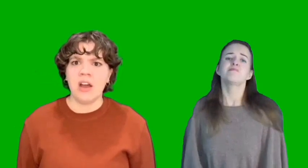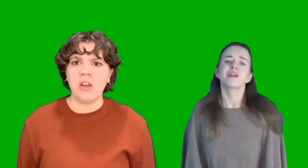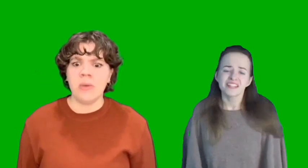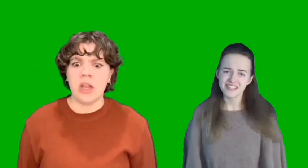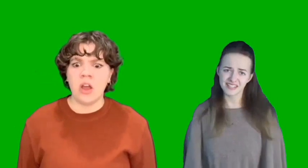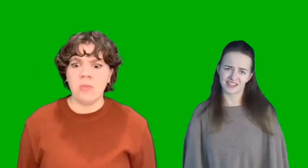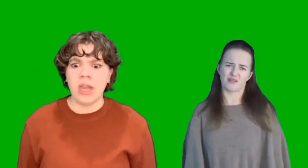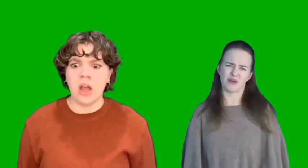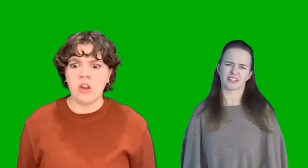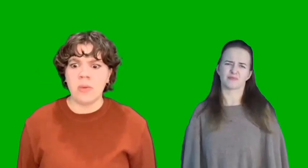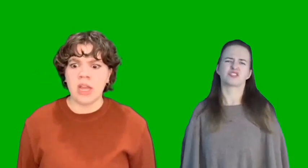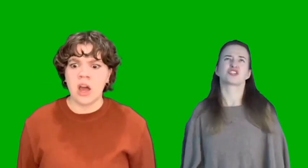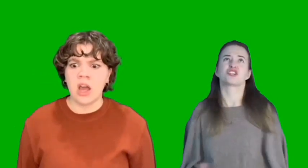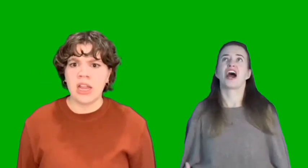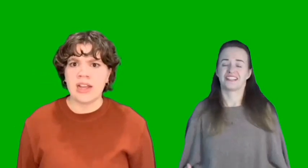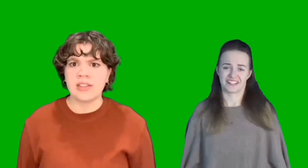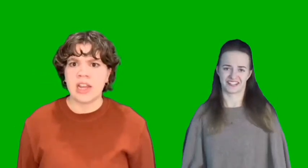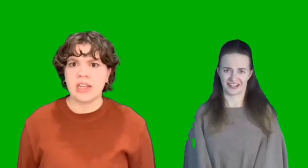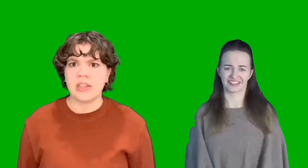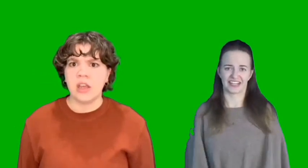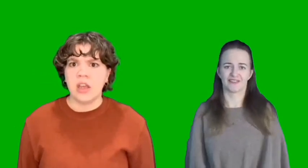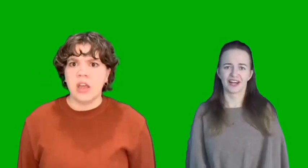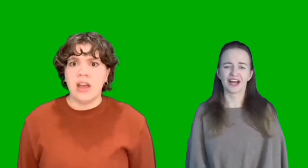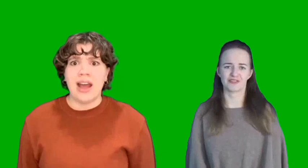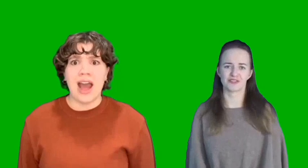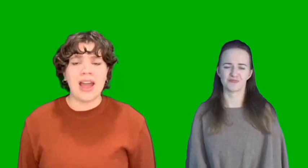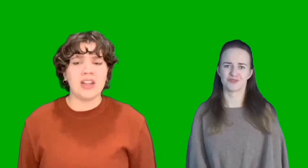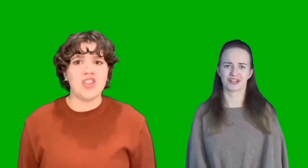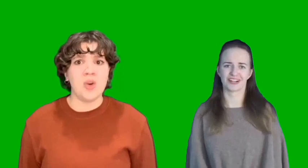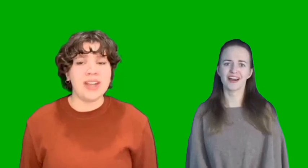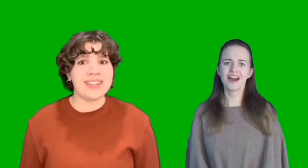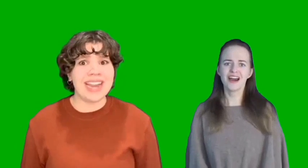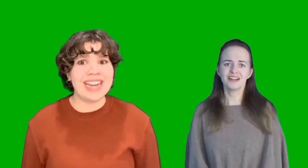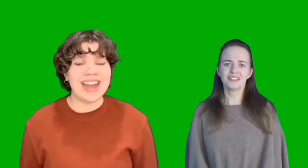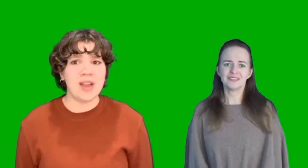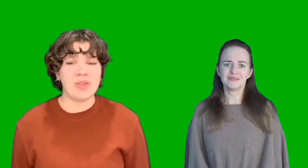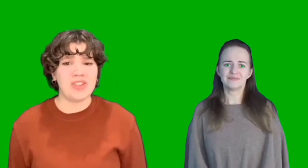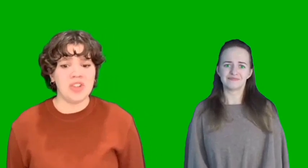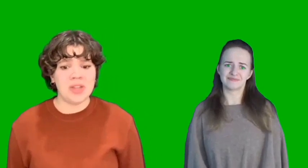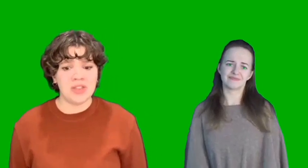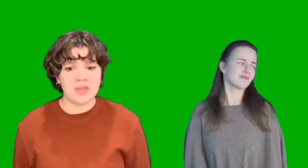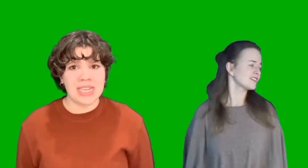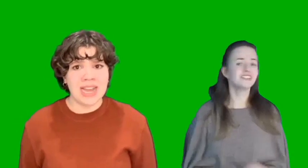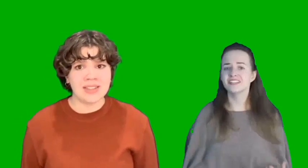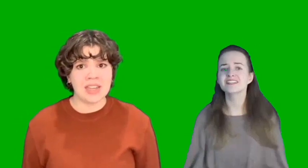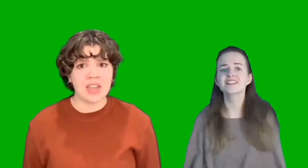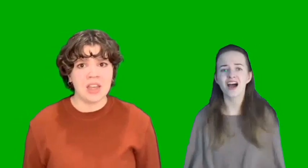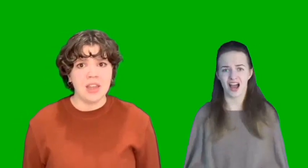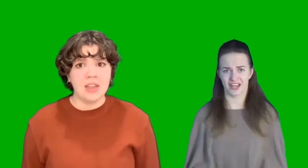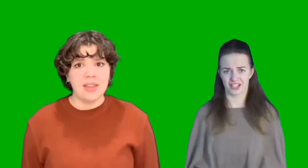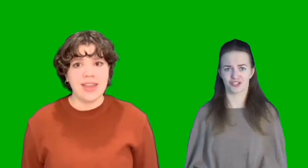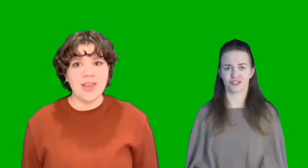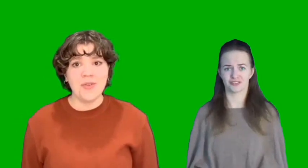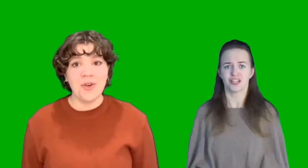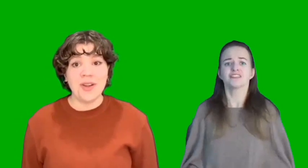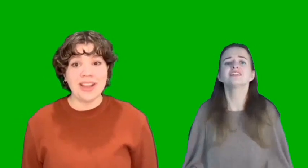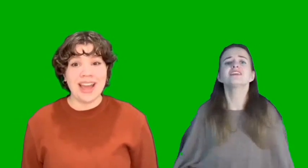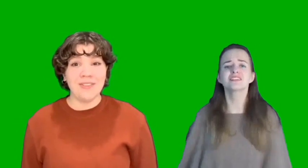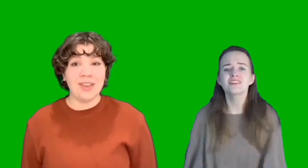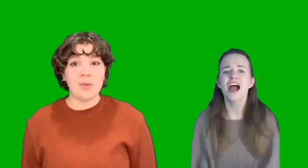Не проси об этом счастье, Оставляющем миры! Ты не знаешь,